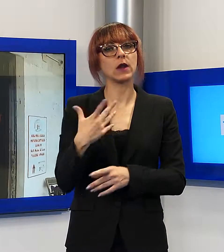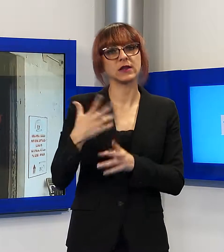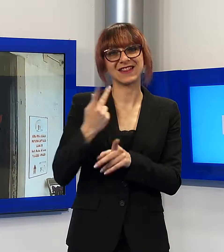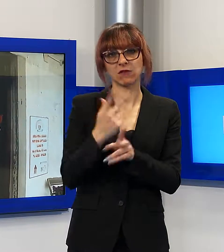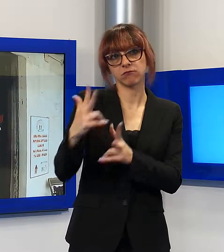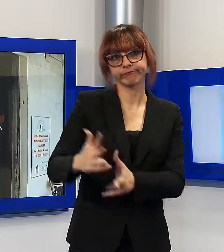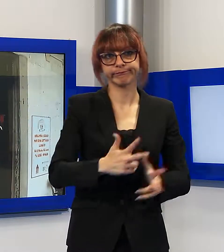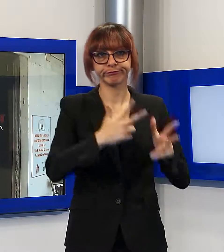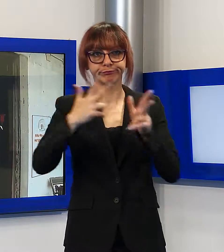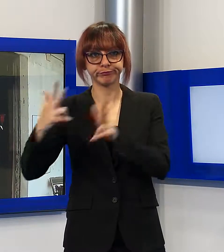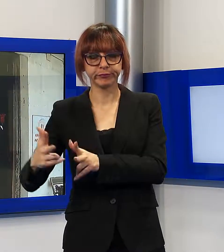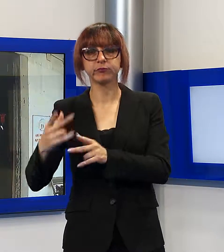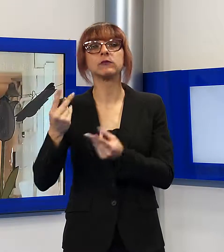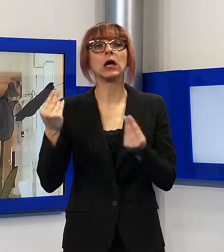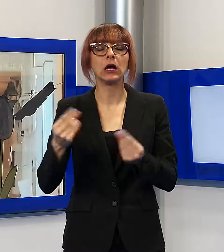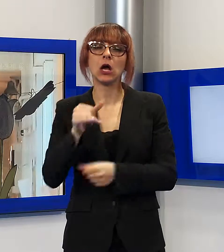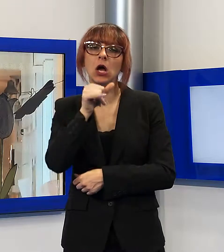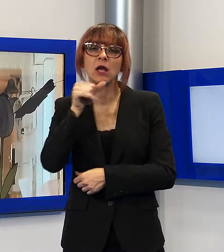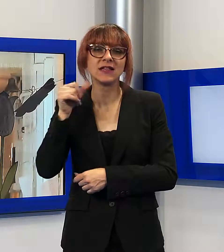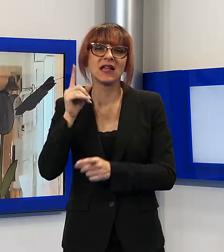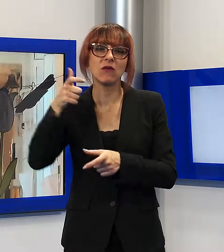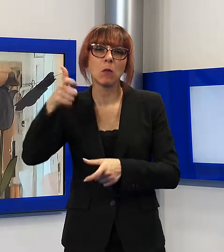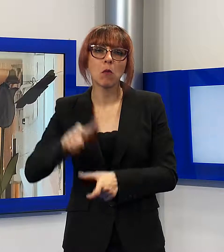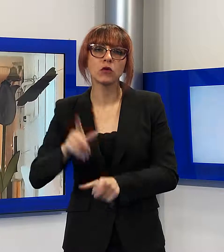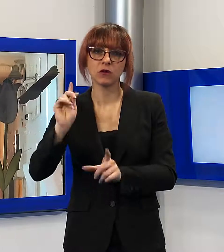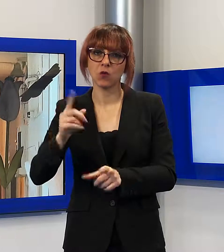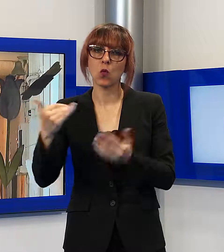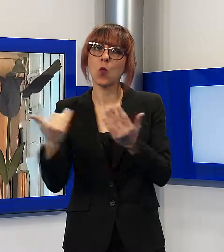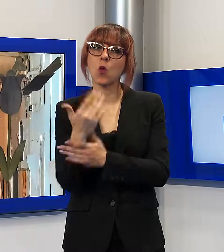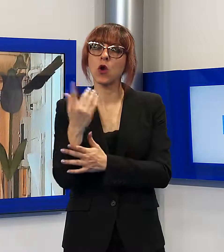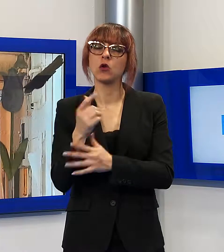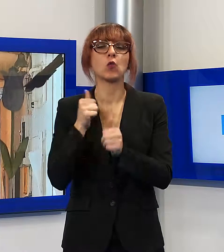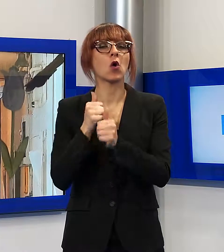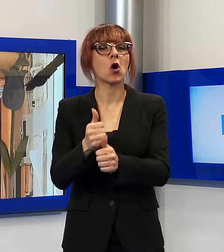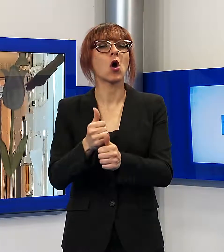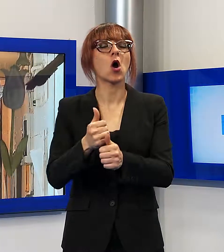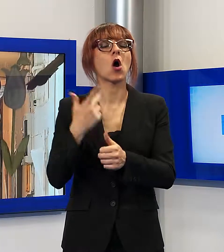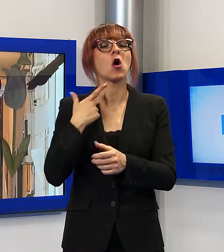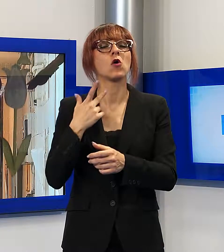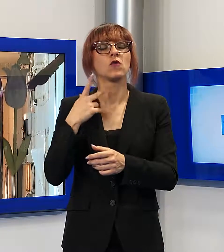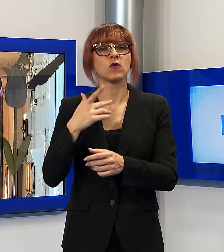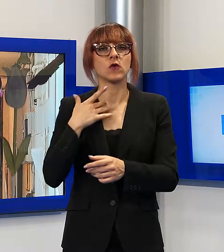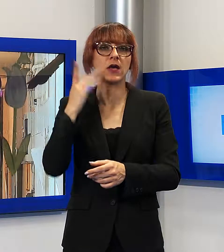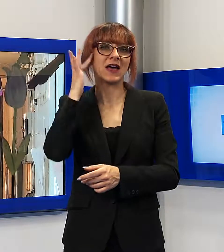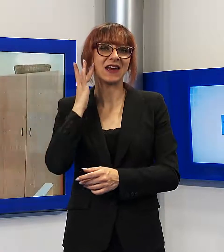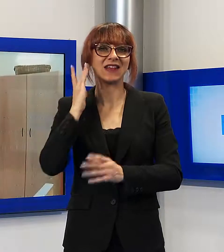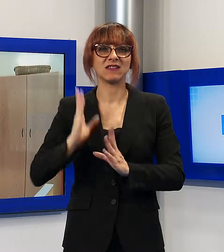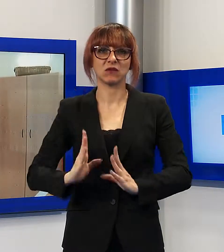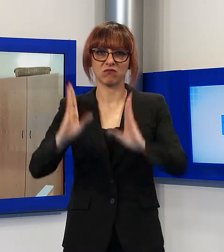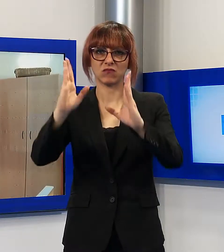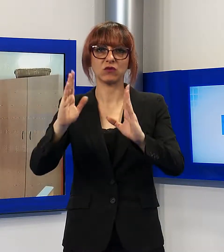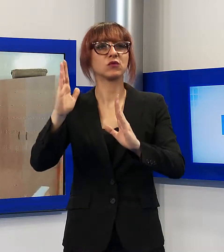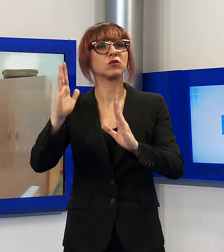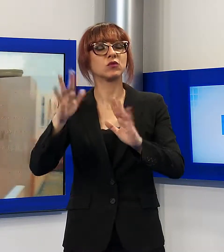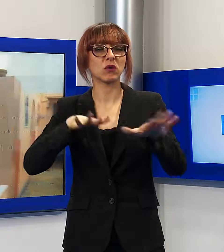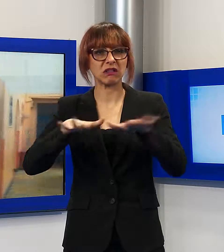spostamento di alunni e insegnanti, si è reso necessario a caso a delle nuove normative in merito al rischio sismico degli edifici destinati a scuole,